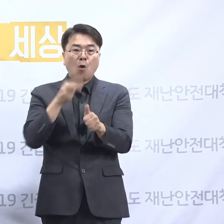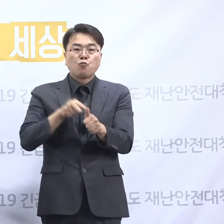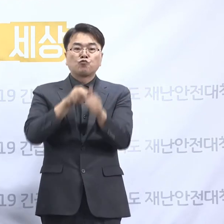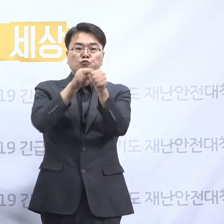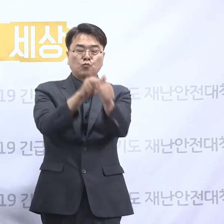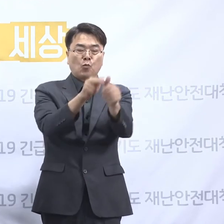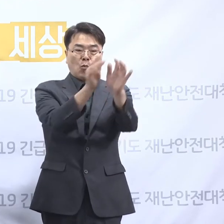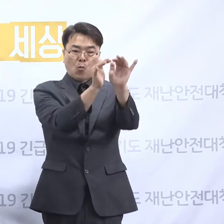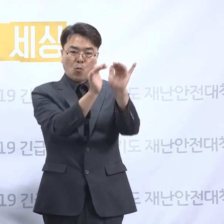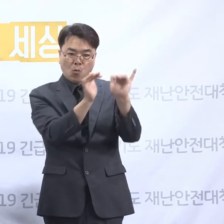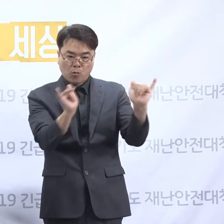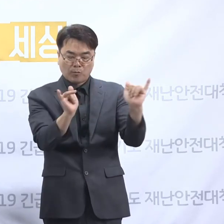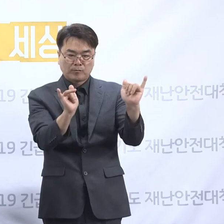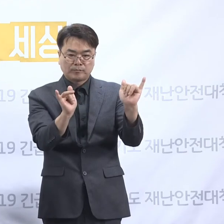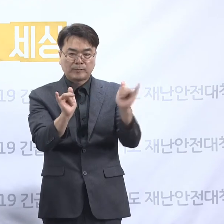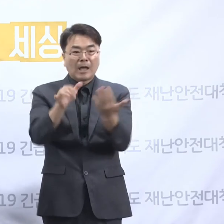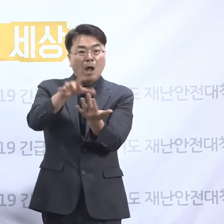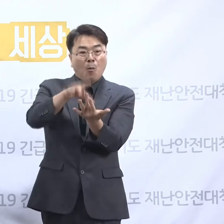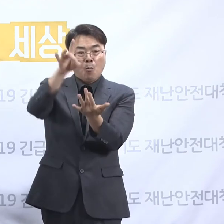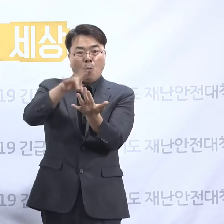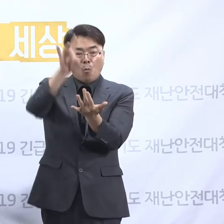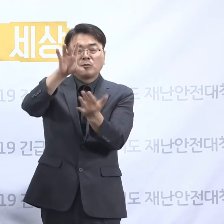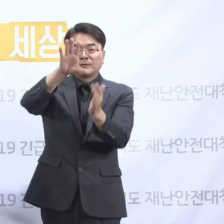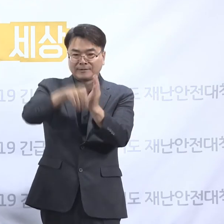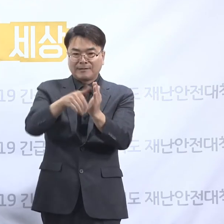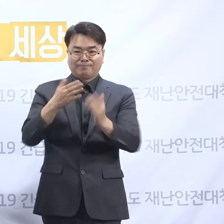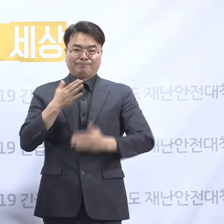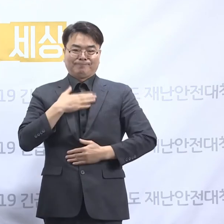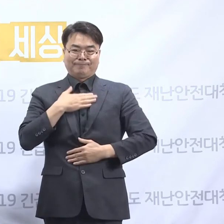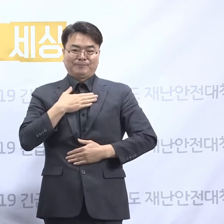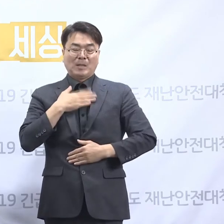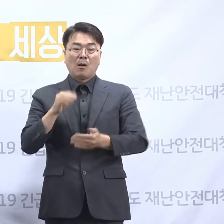이사회의 선임 절차에 관여한 것이 여러 차례입니다.